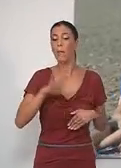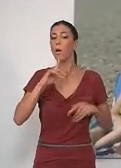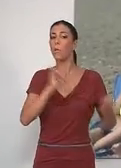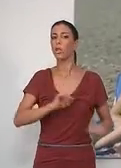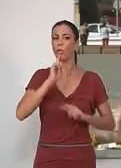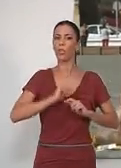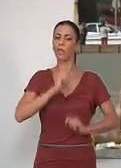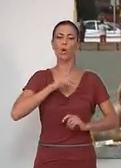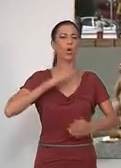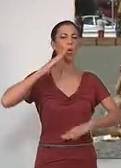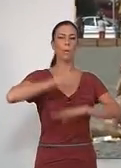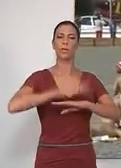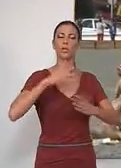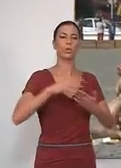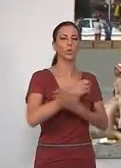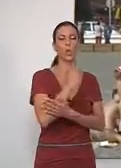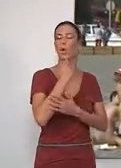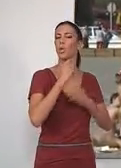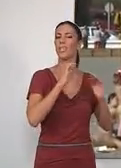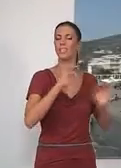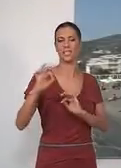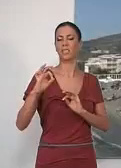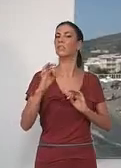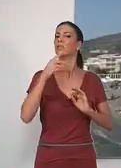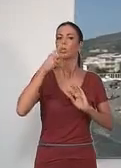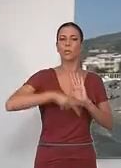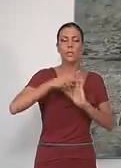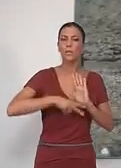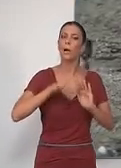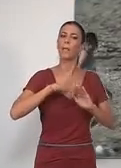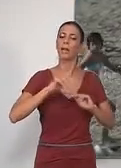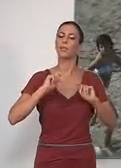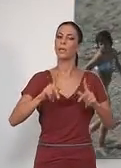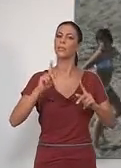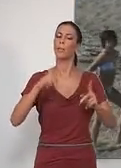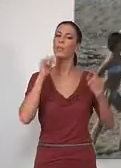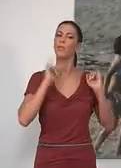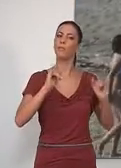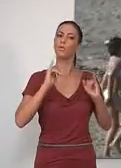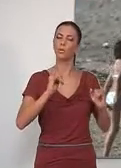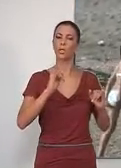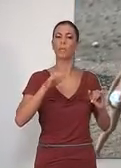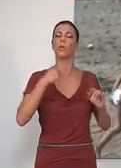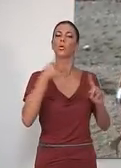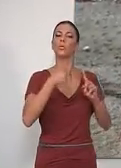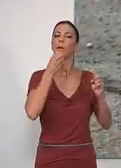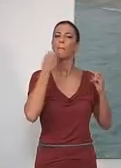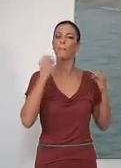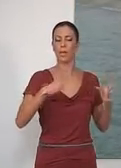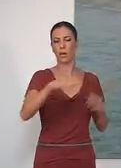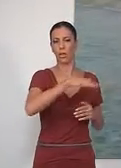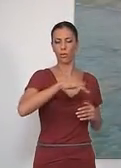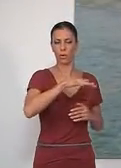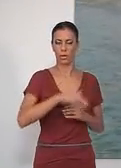ha velado por el cumplimiento de la ordenanza de playas que garantiza el uso y disfrute de un bien público como son las